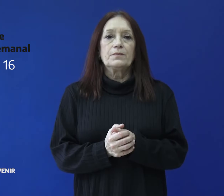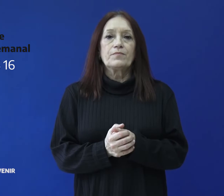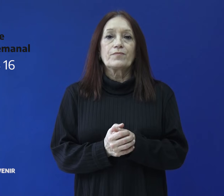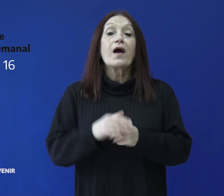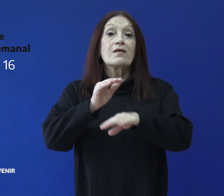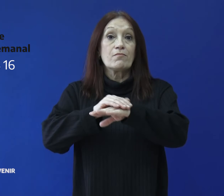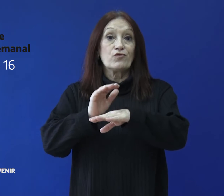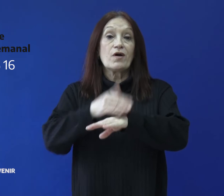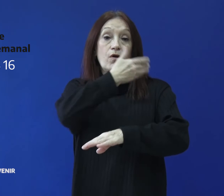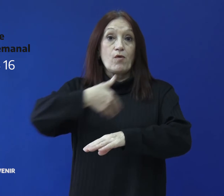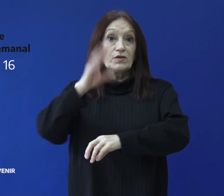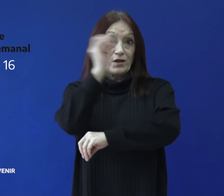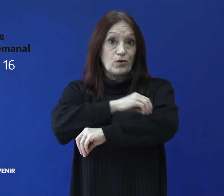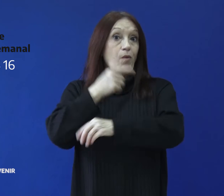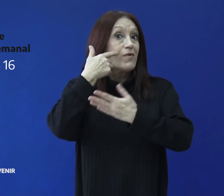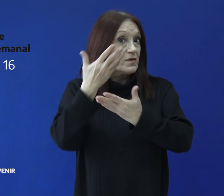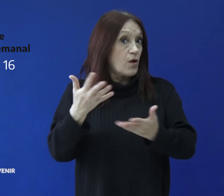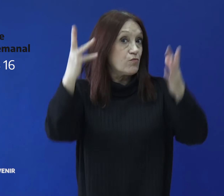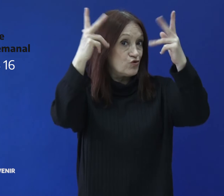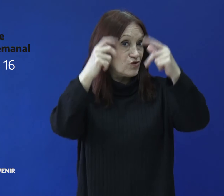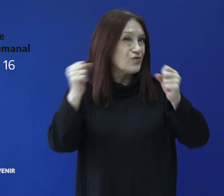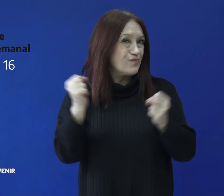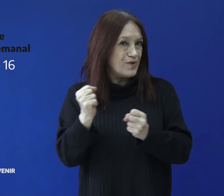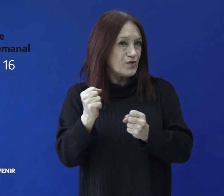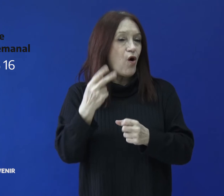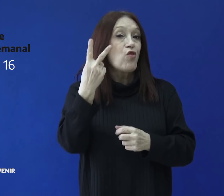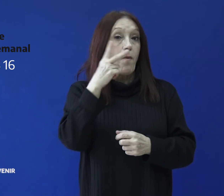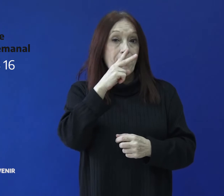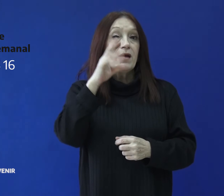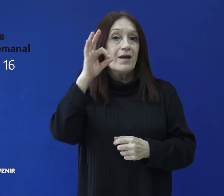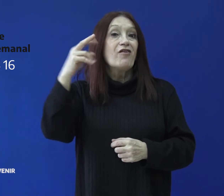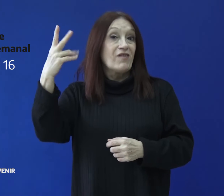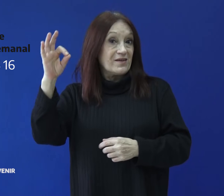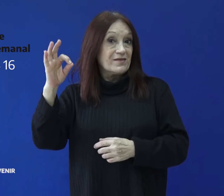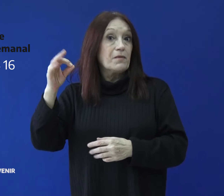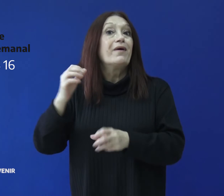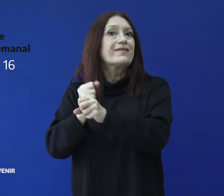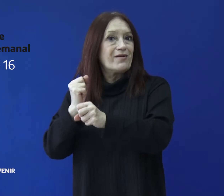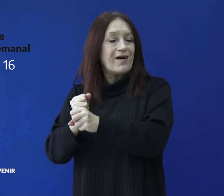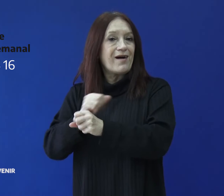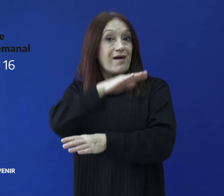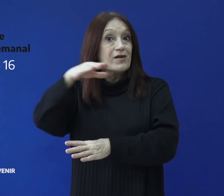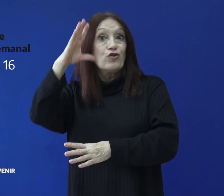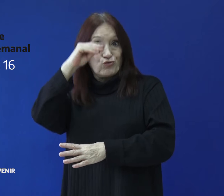Autoridades provinciales presentaron el Plan Invernal 2020 en la localidad de Río Turbio.